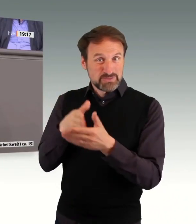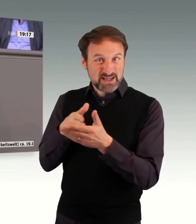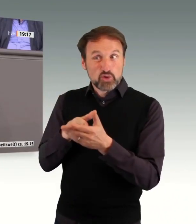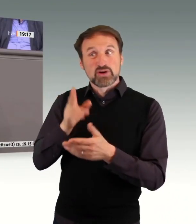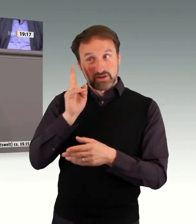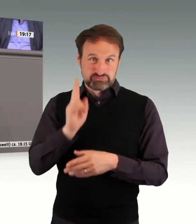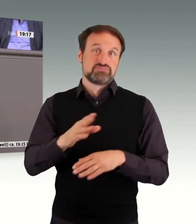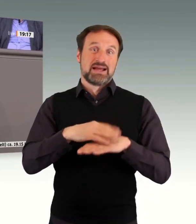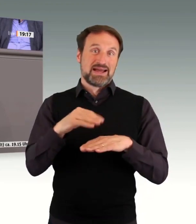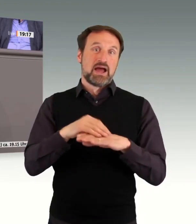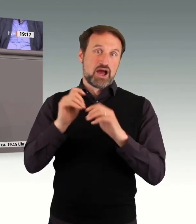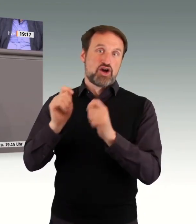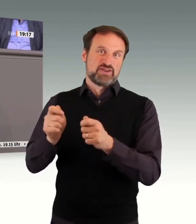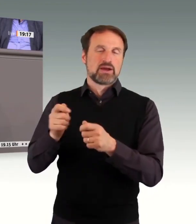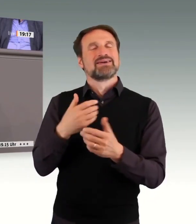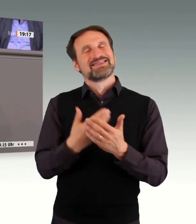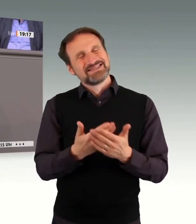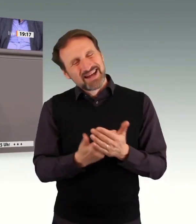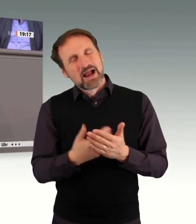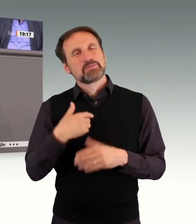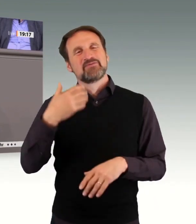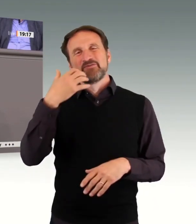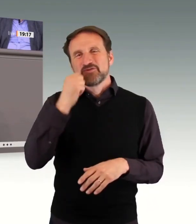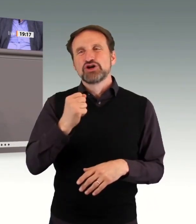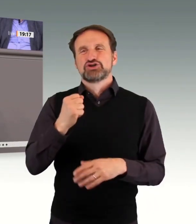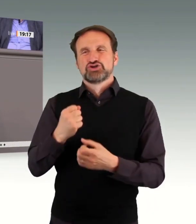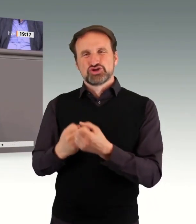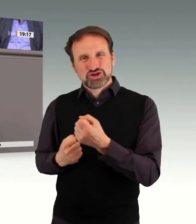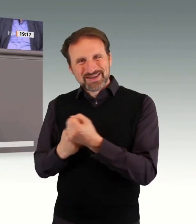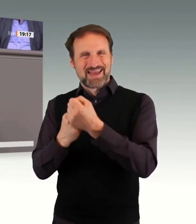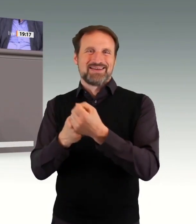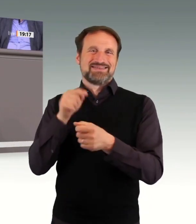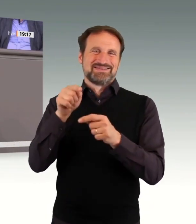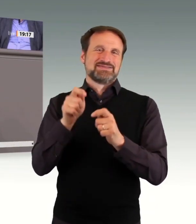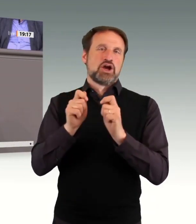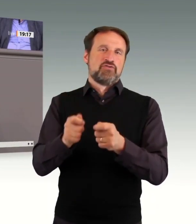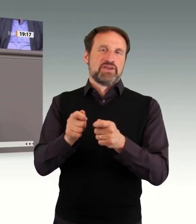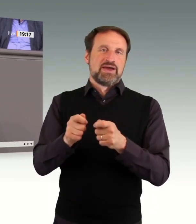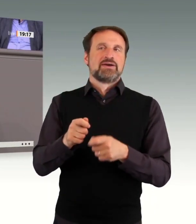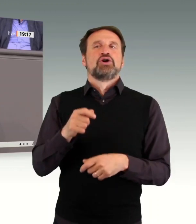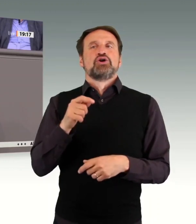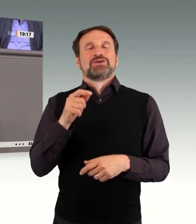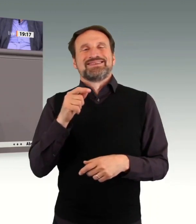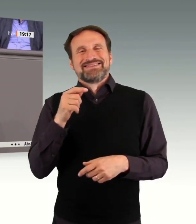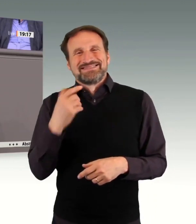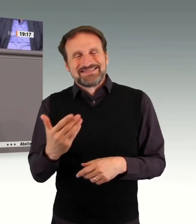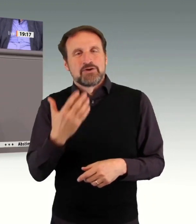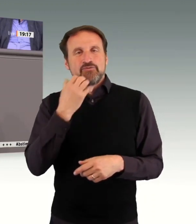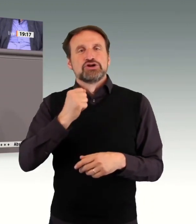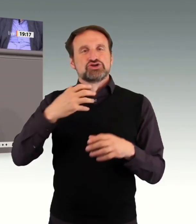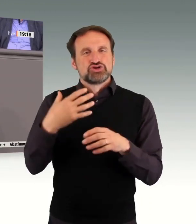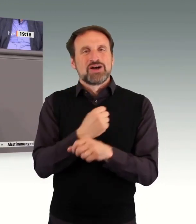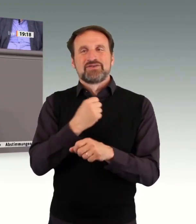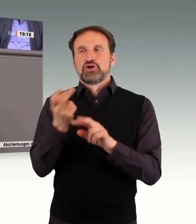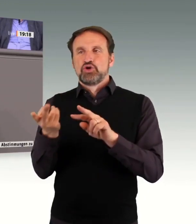Deswegen möchten wir auch erreichen, dass der Übergang von der Werkstatt in den ersten Arbeitsmarkt einfacher wird.